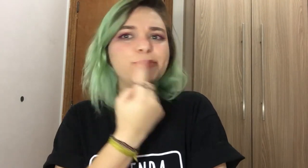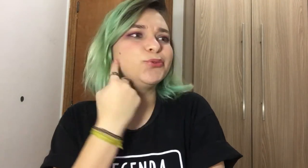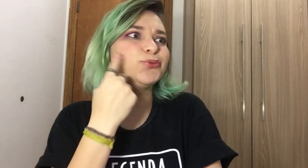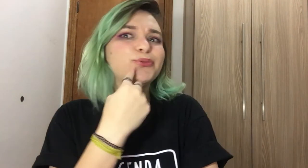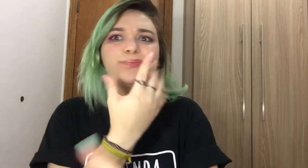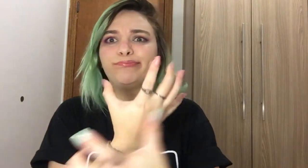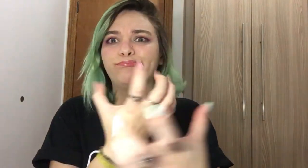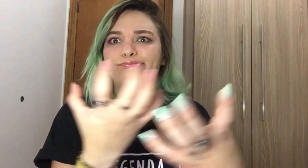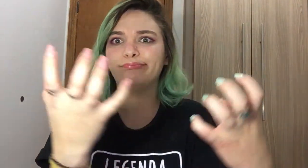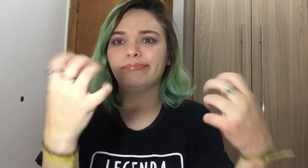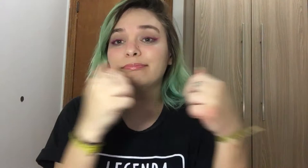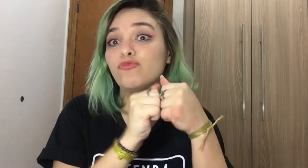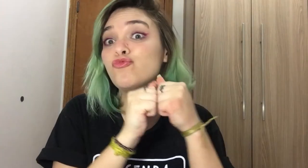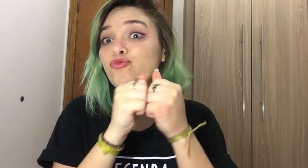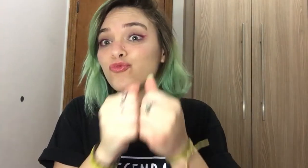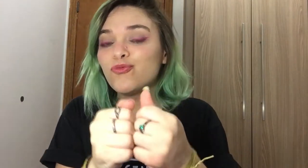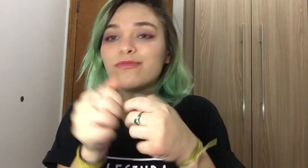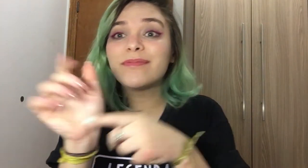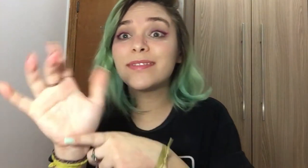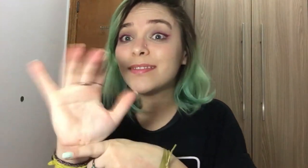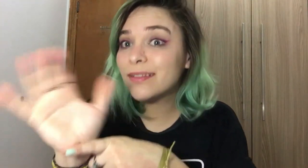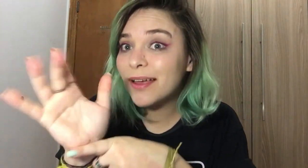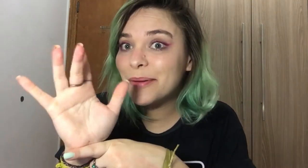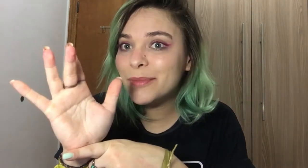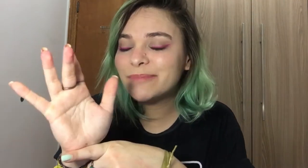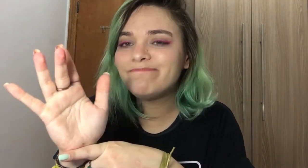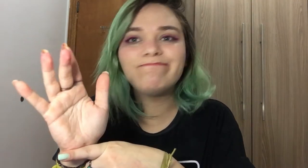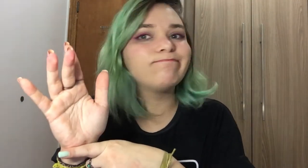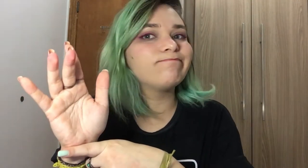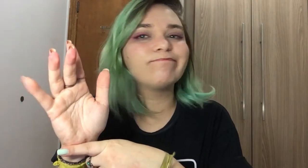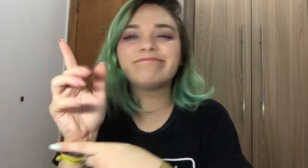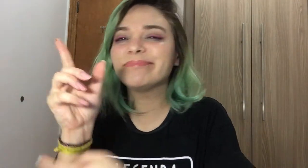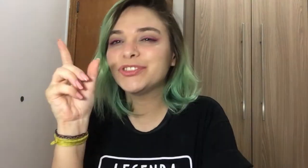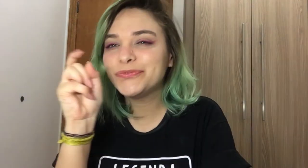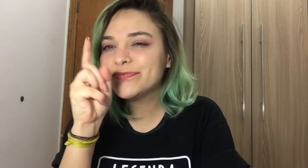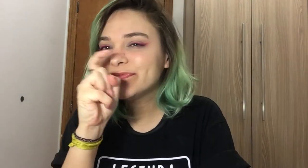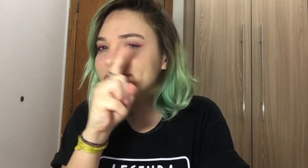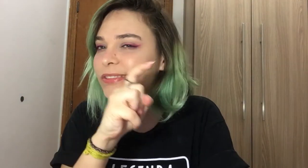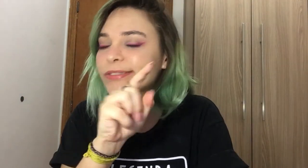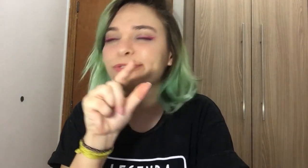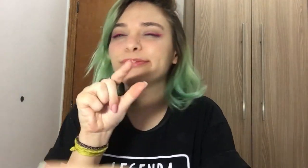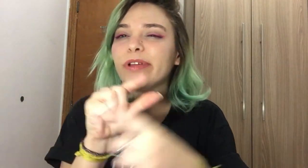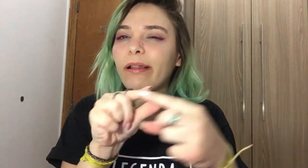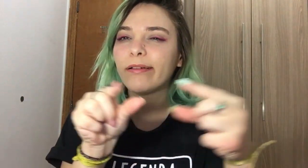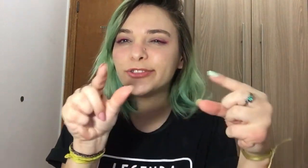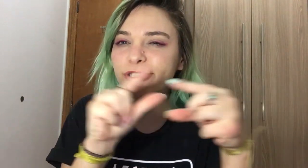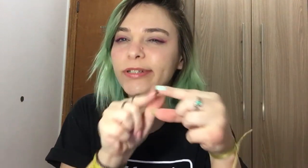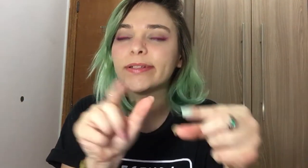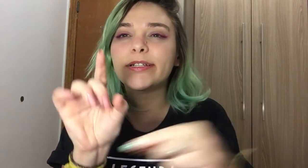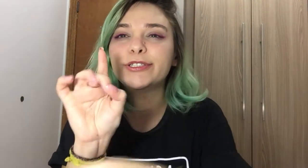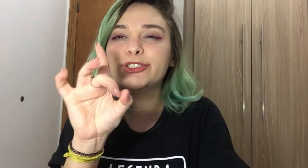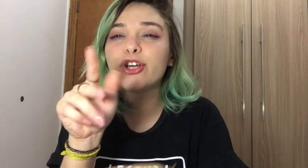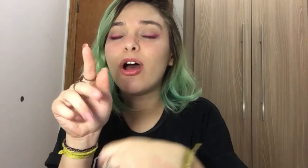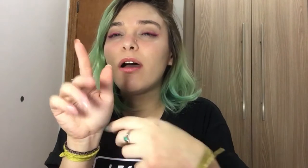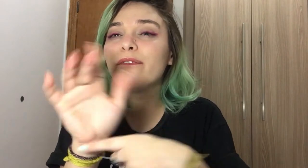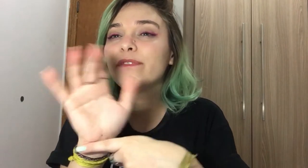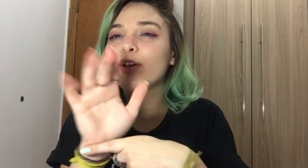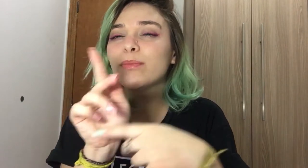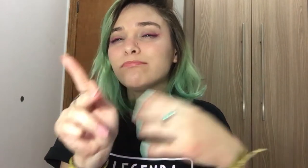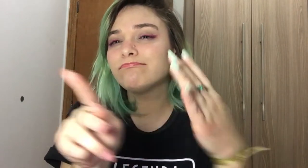E é bem complicado, porque é difícil ter legenda só nos